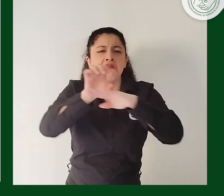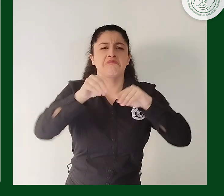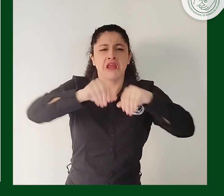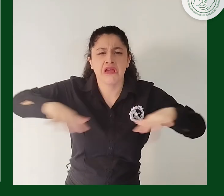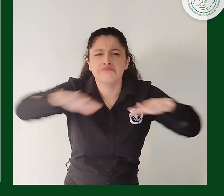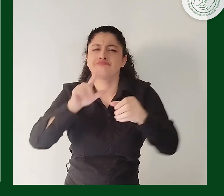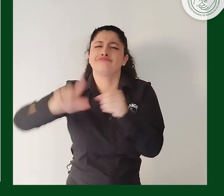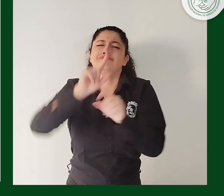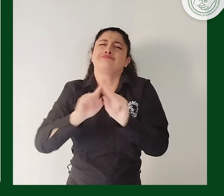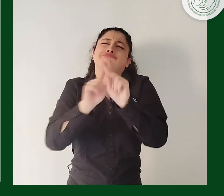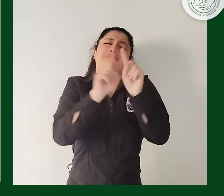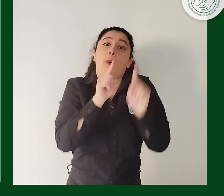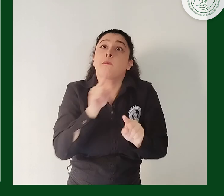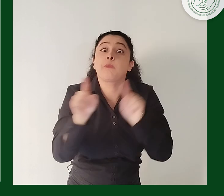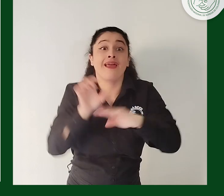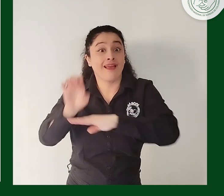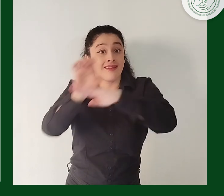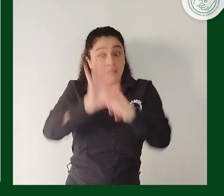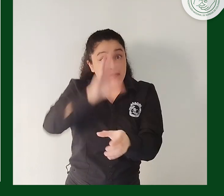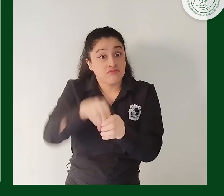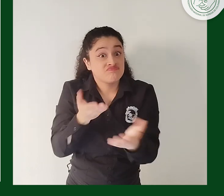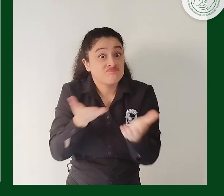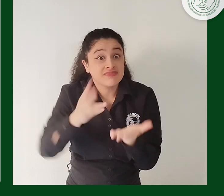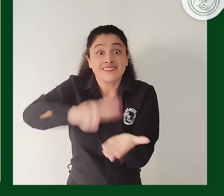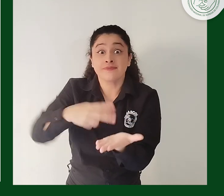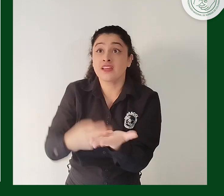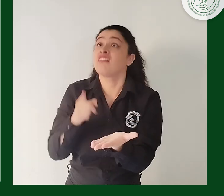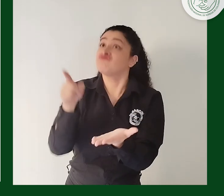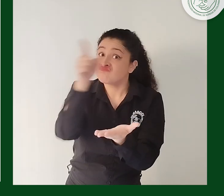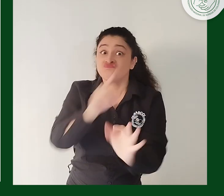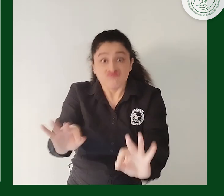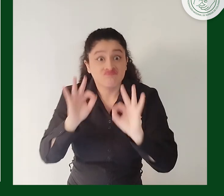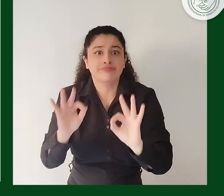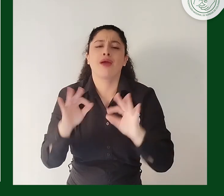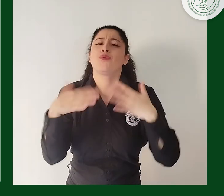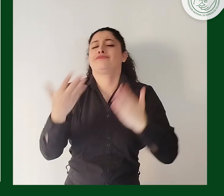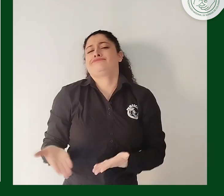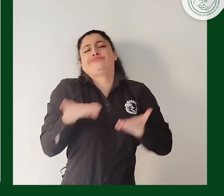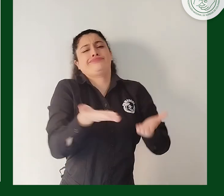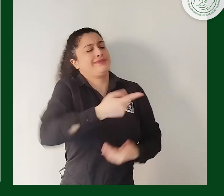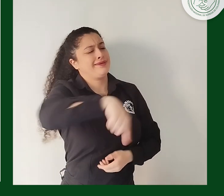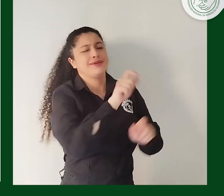territorial y local, cuenten con servicio de interpretación, va a beneficiar